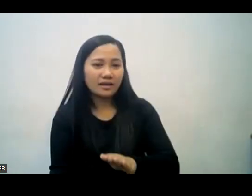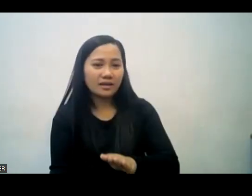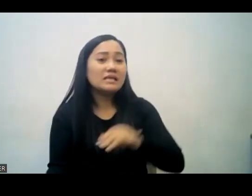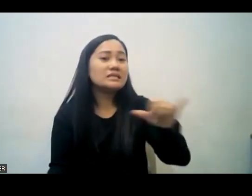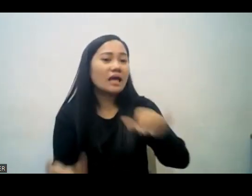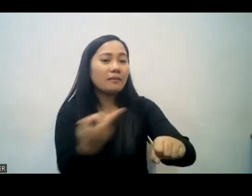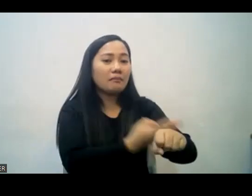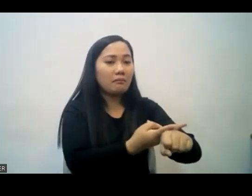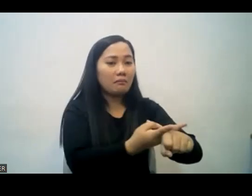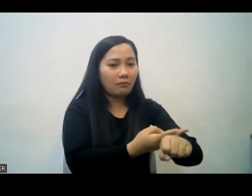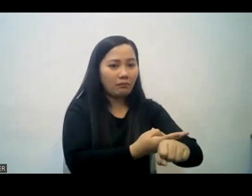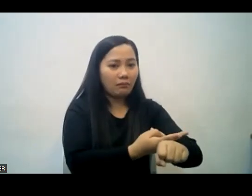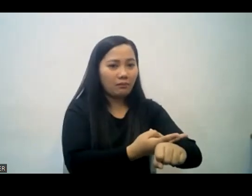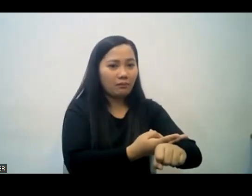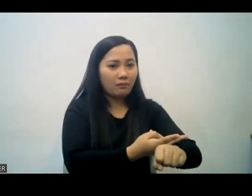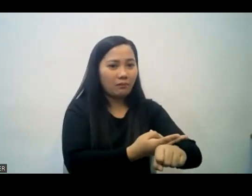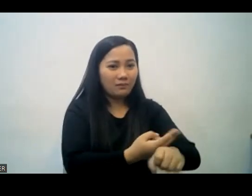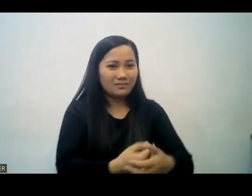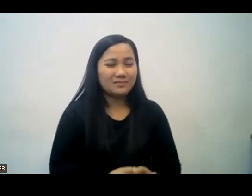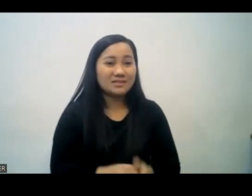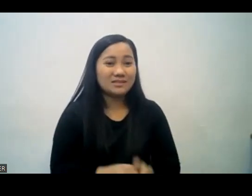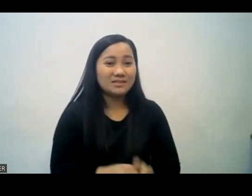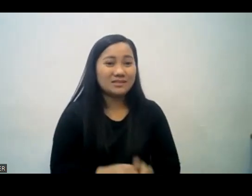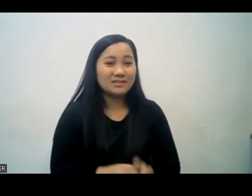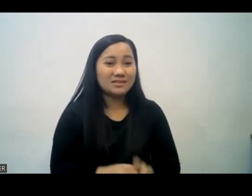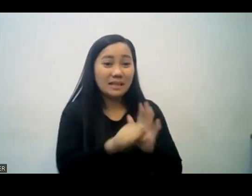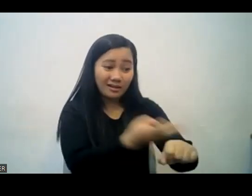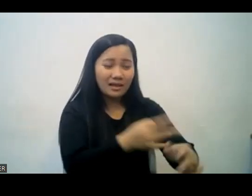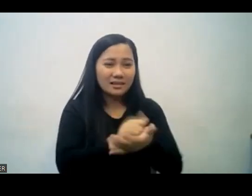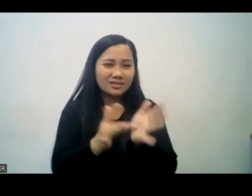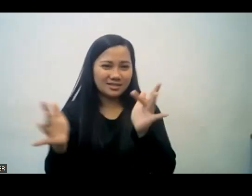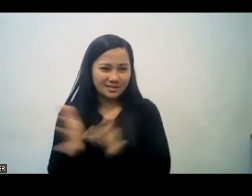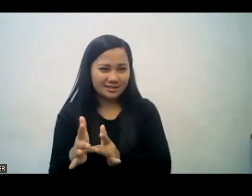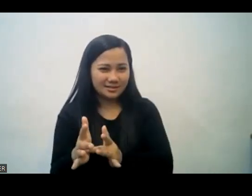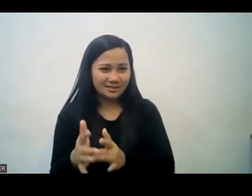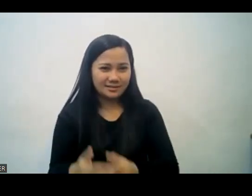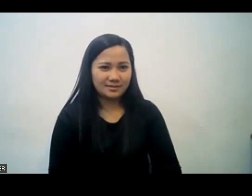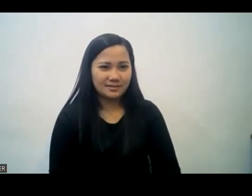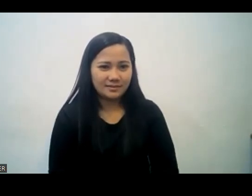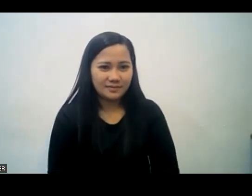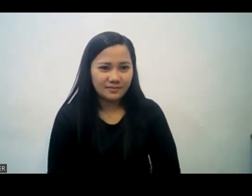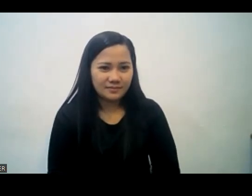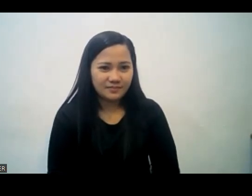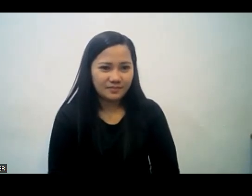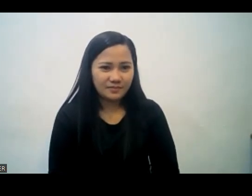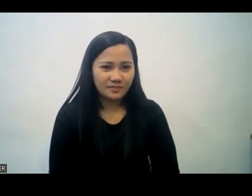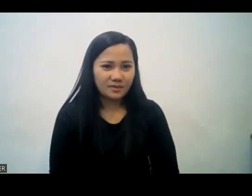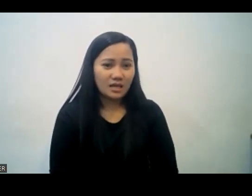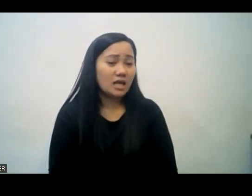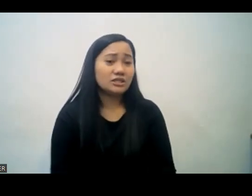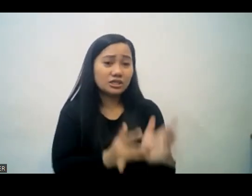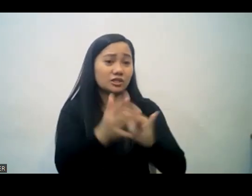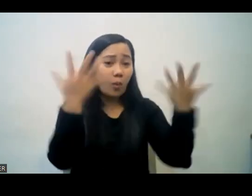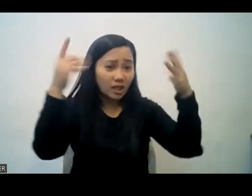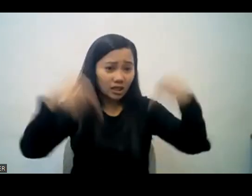place paying our sin debt as the words of the angel were spoken he is not here he has risen